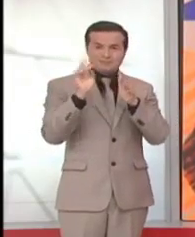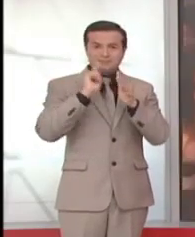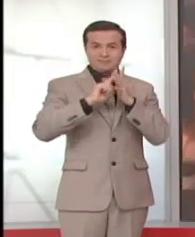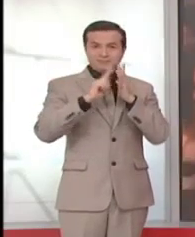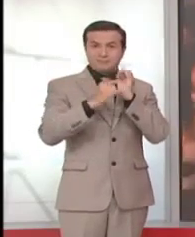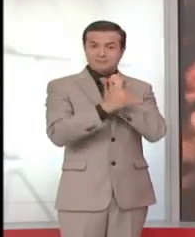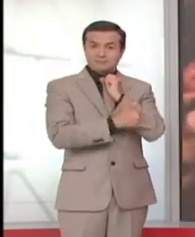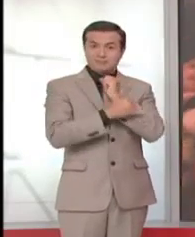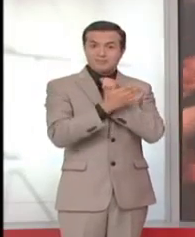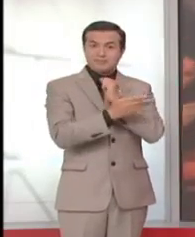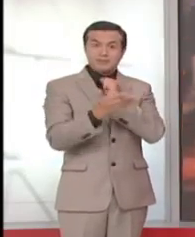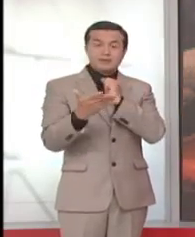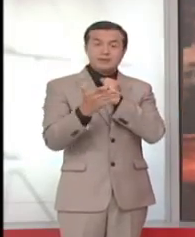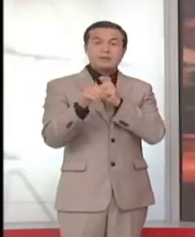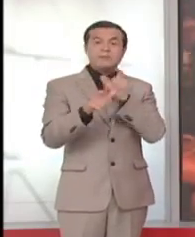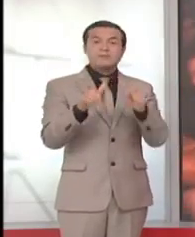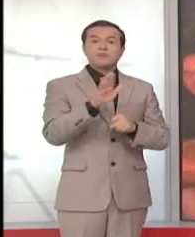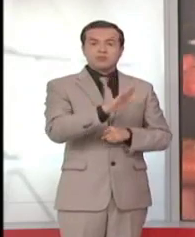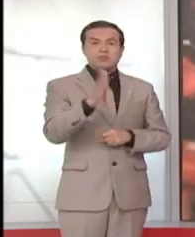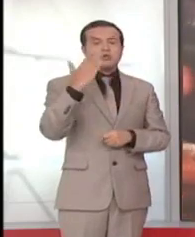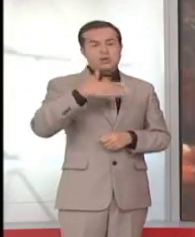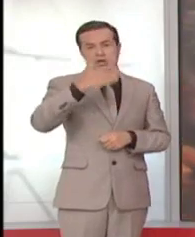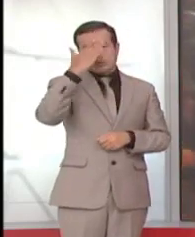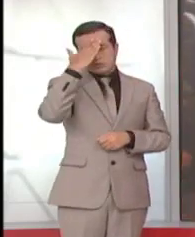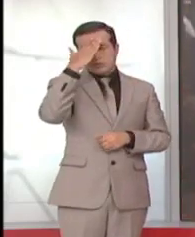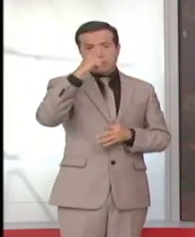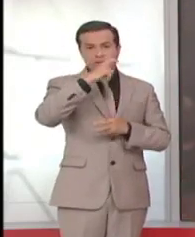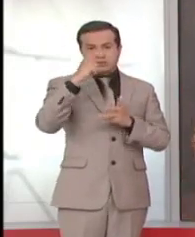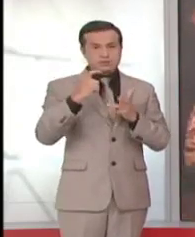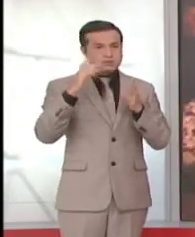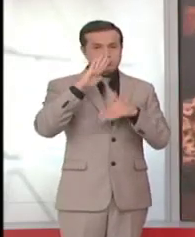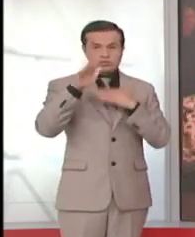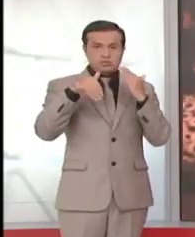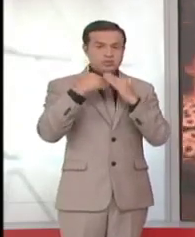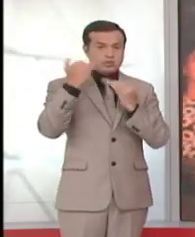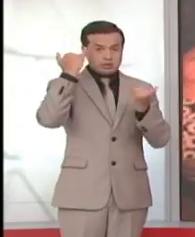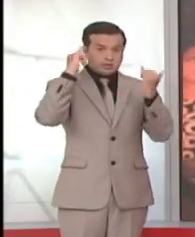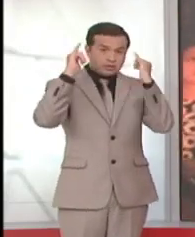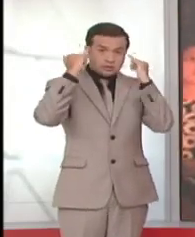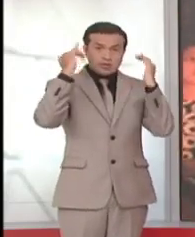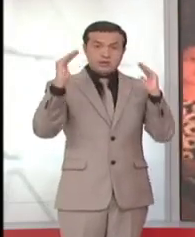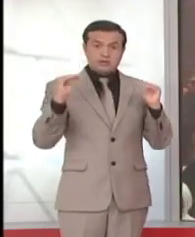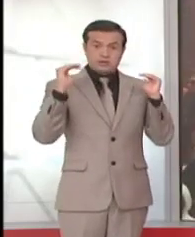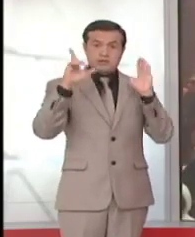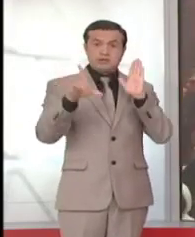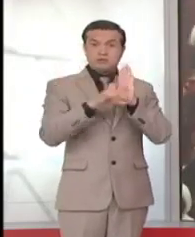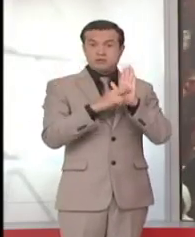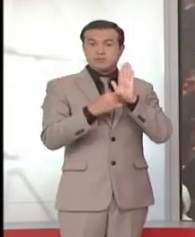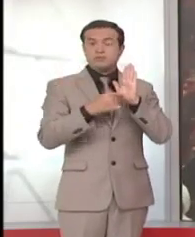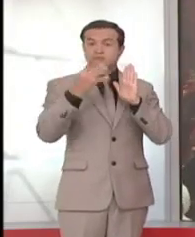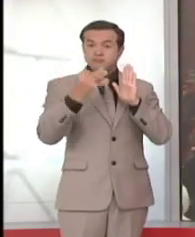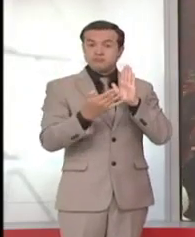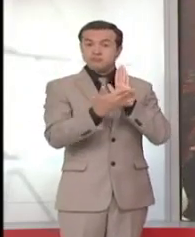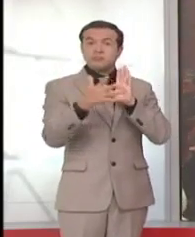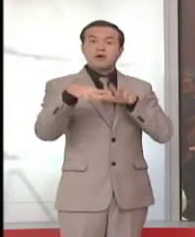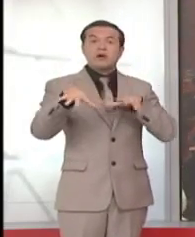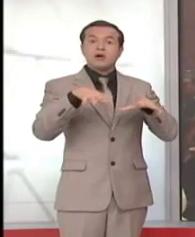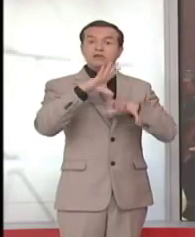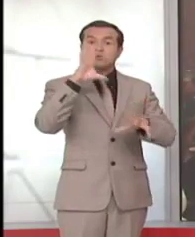Pero los parlamentarios están conscientes que se necesitará elevar todas estas ideas a leyes que permitan un accionar en todos los países y